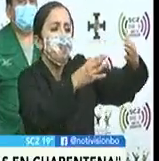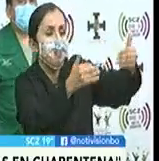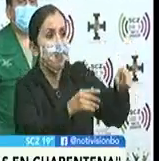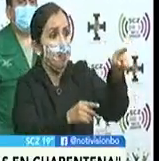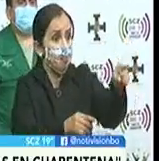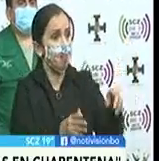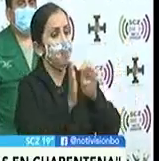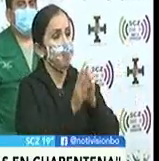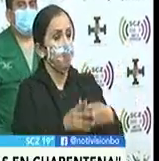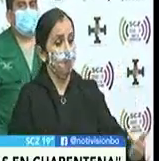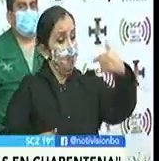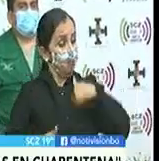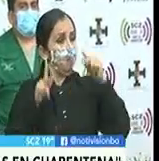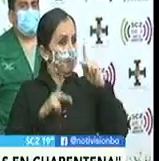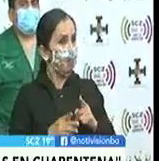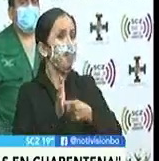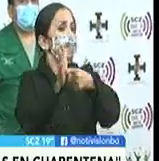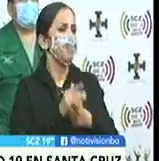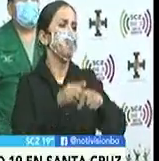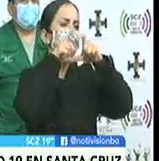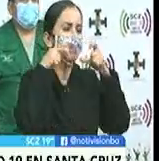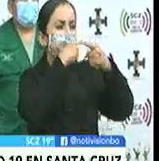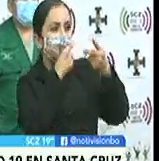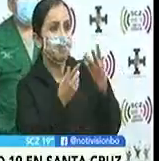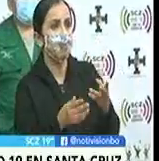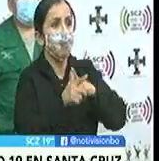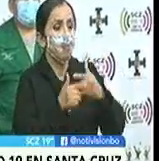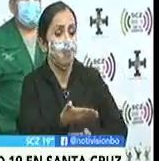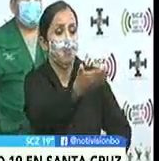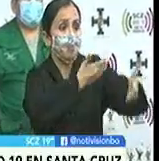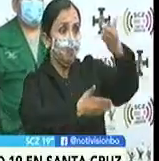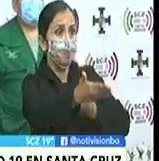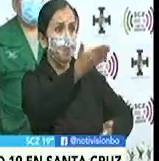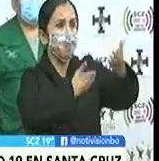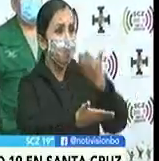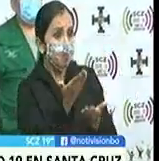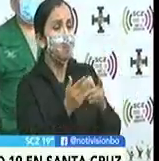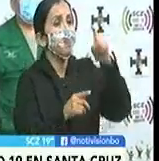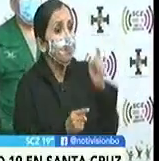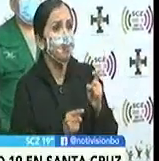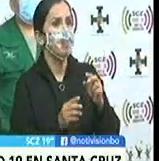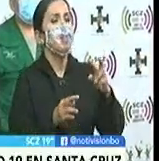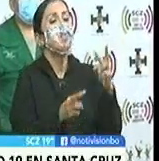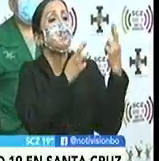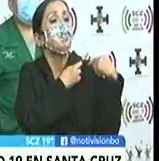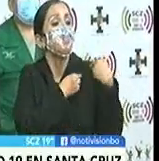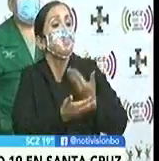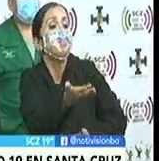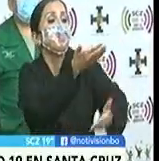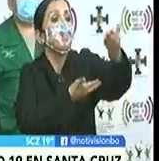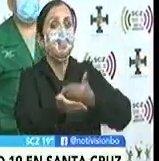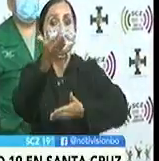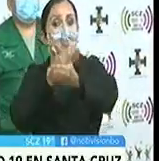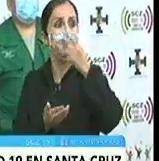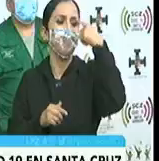exijan que se cumplan las medidas de bioseguridad por parte de los usuarios. Esta es una acción en conjunto, en la corresponsabilidad de ambos para